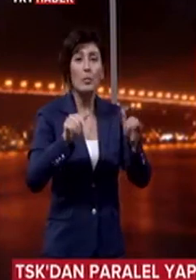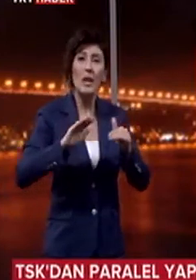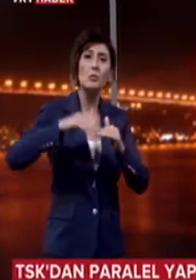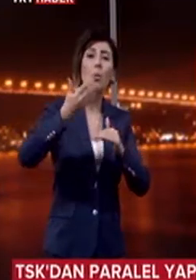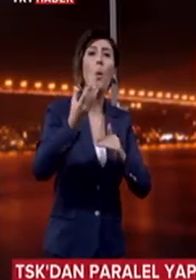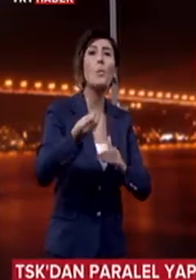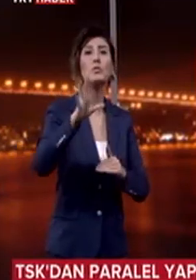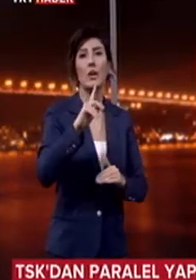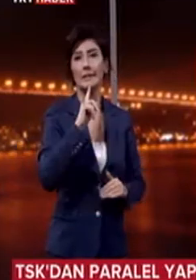denildi.